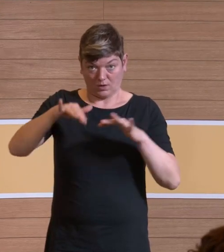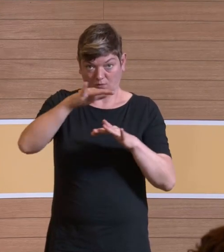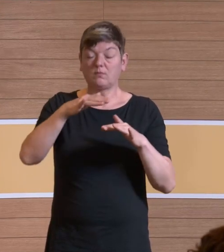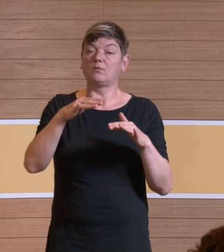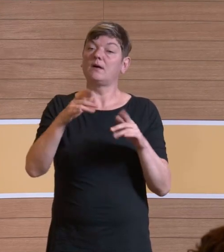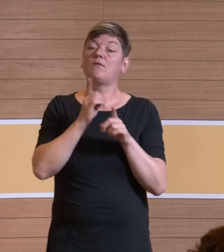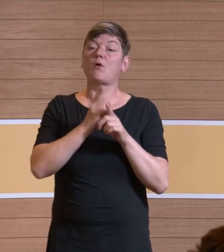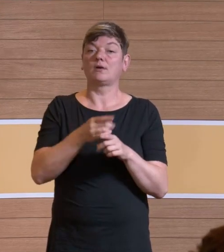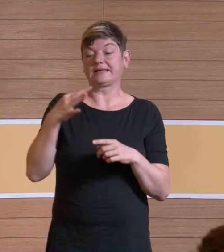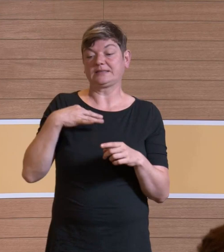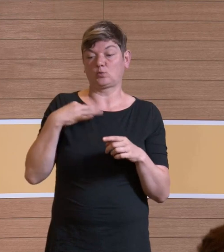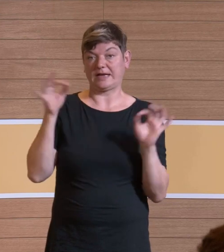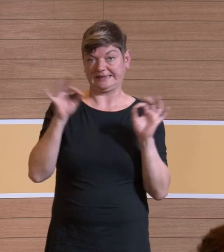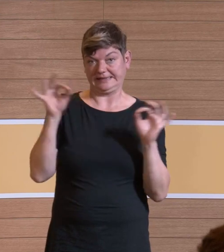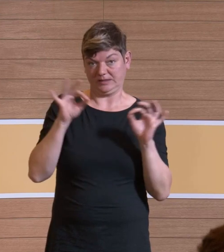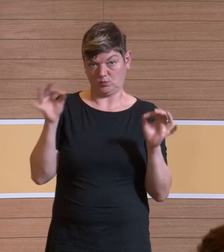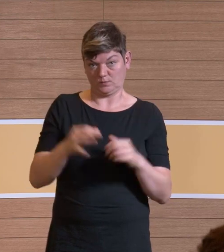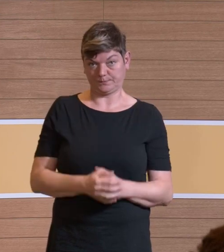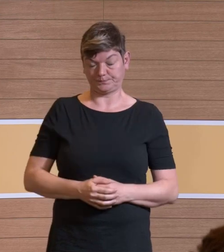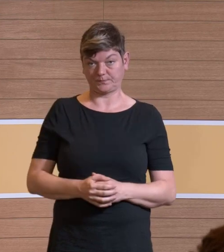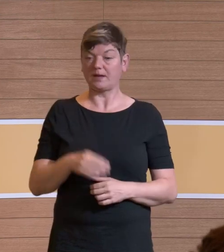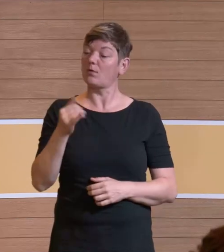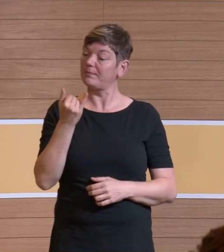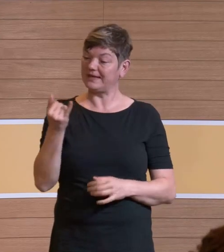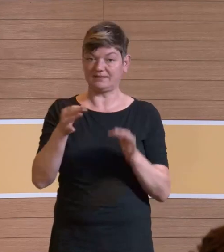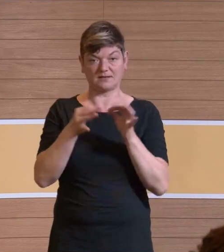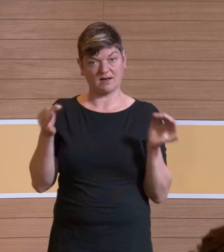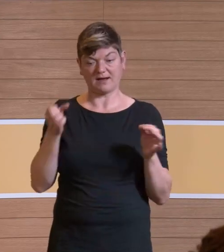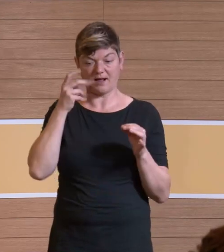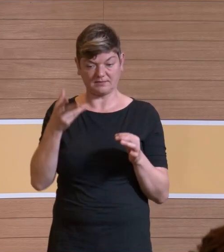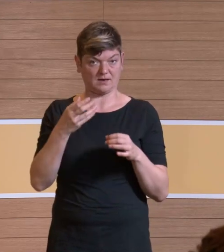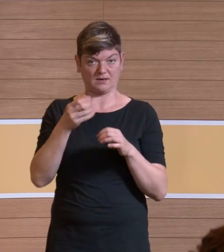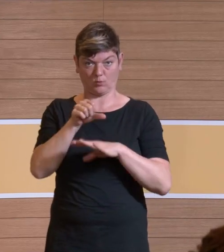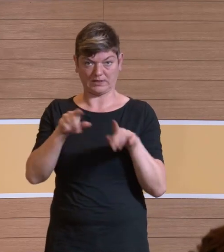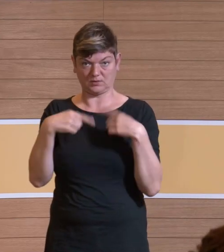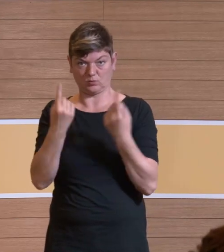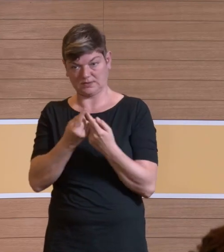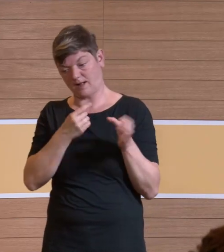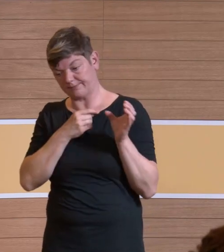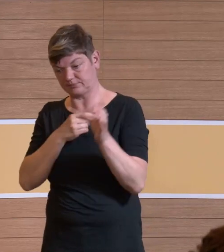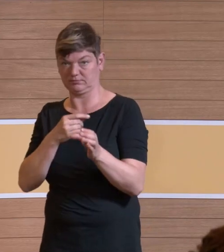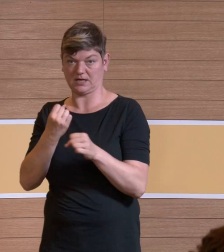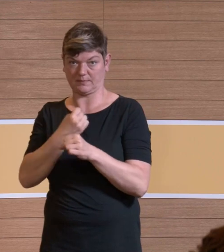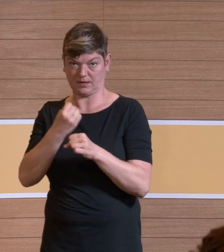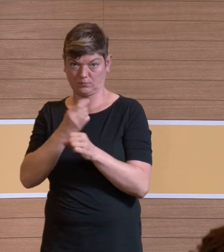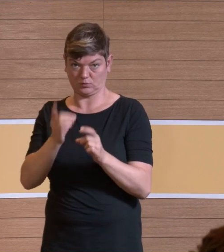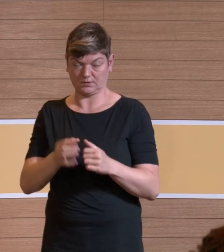Gesundheitsrisiko darstellt. Für uns, wo wir jeden Tag im OP damit arbeiten oder dagegen exponiert sind.